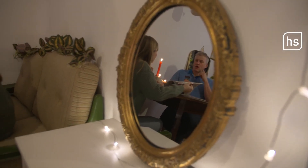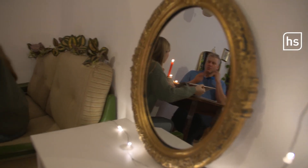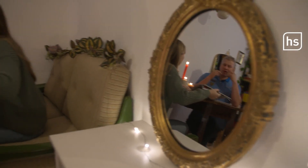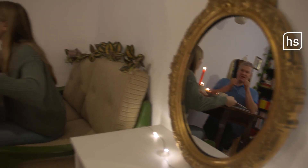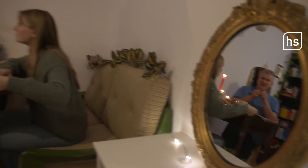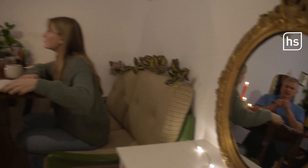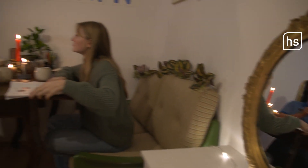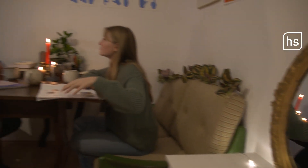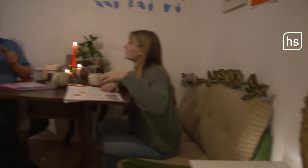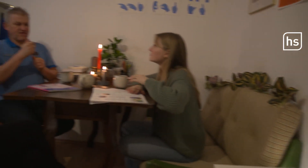Annalisa ist wichtig.